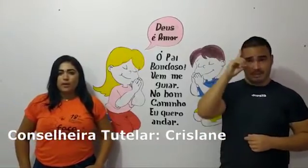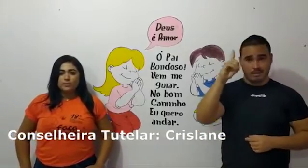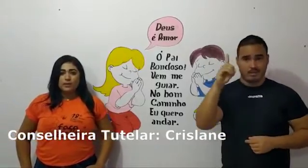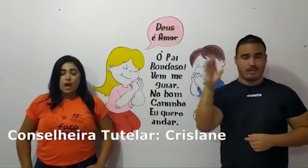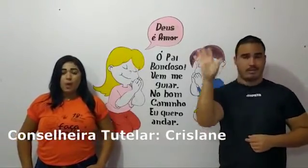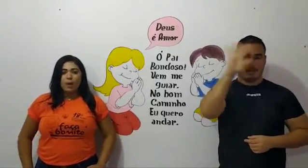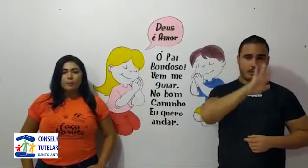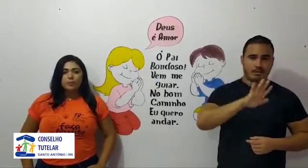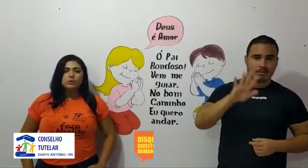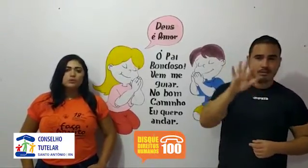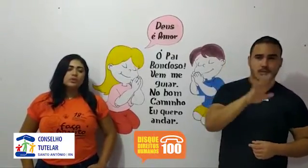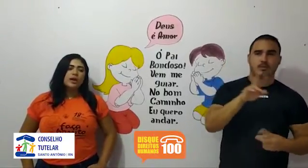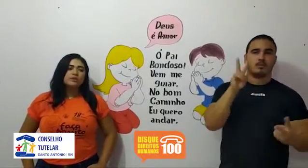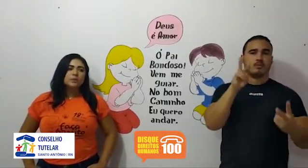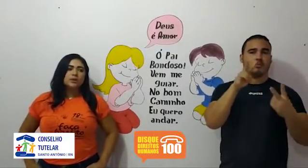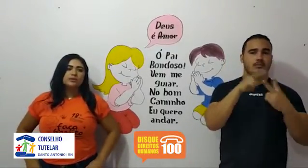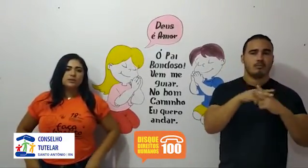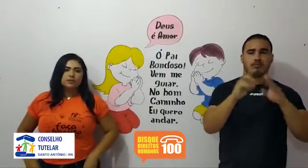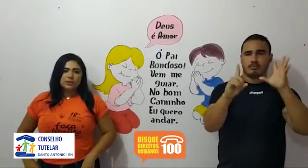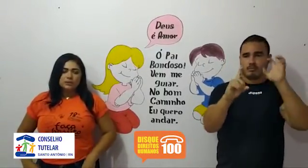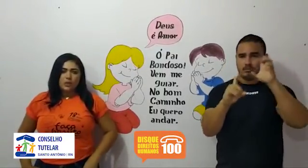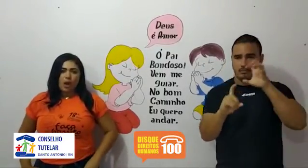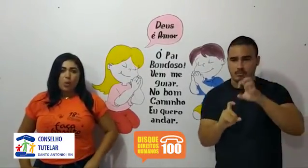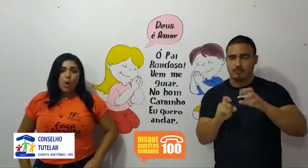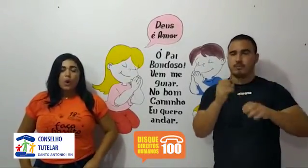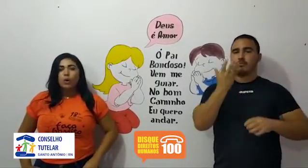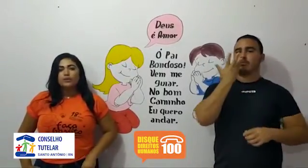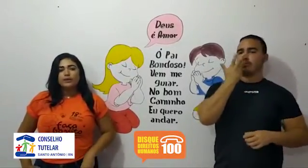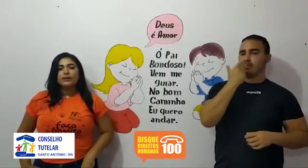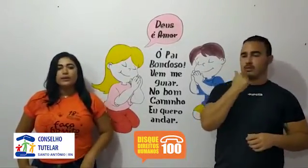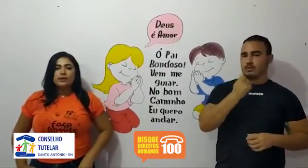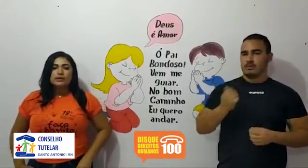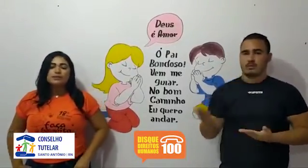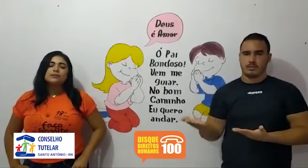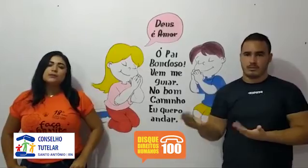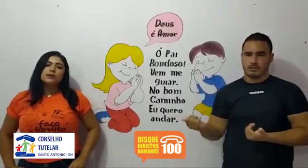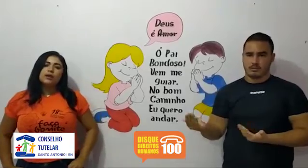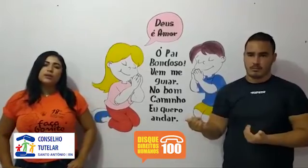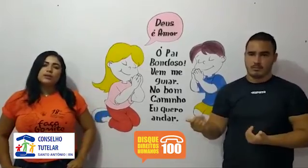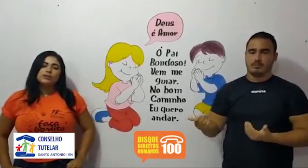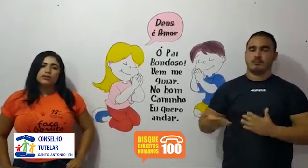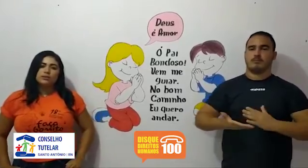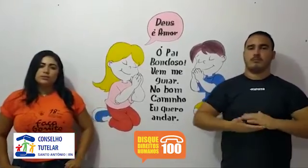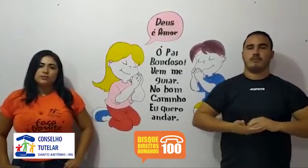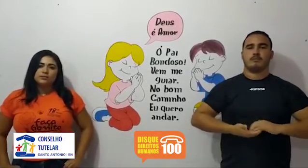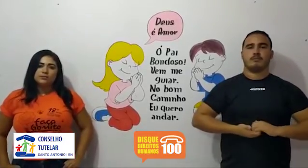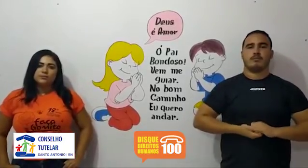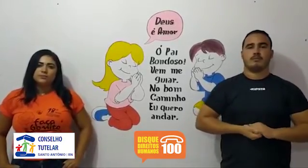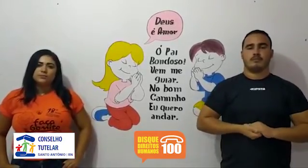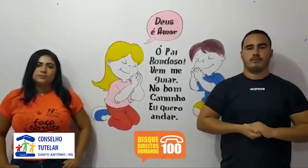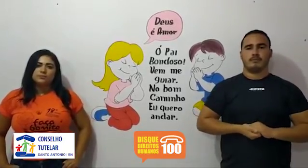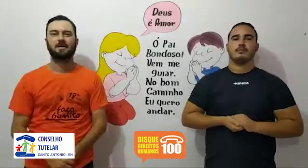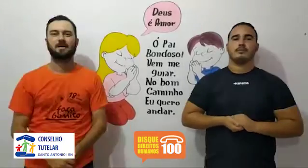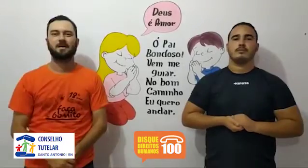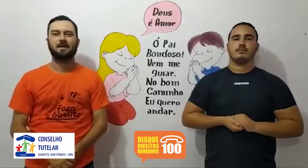do Combate ao Abuso e à Exploração Sexual contra Crianças e Adolescentes